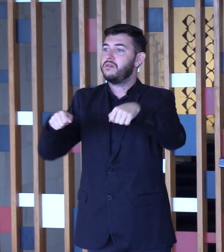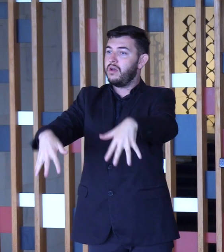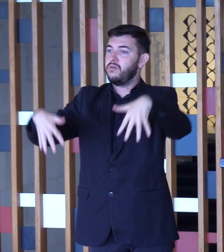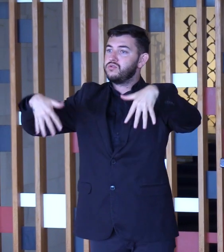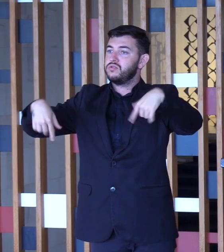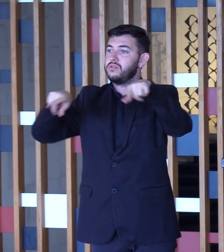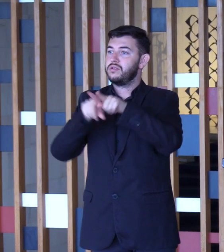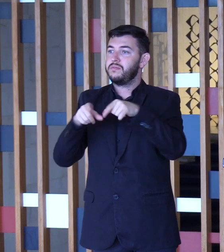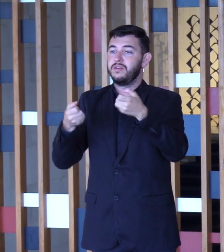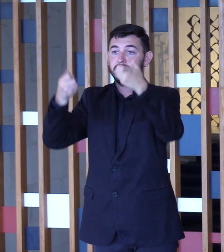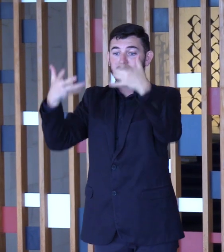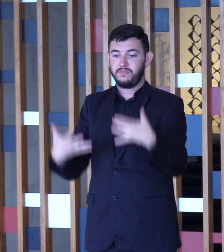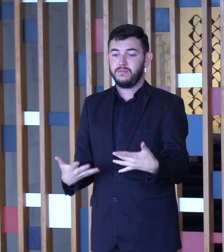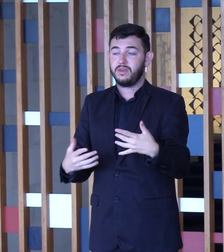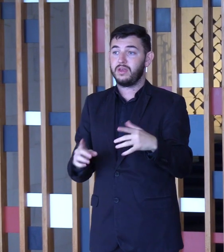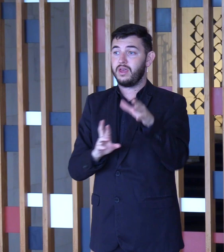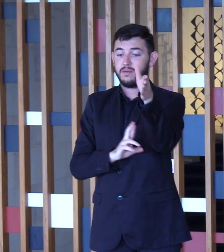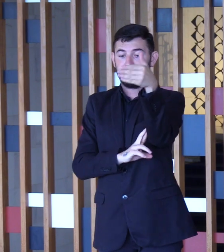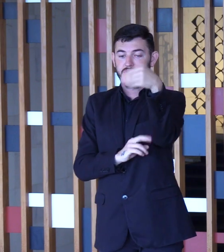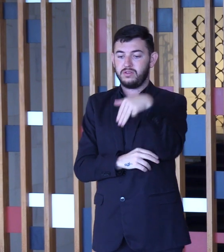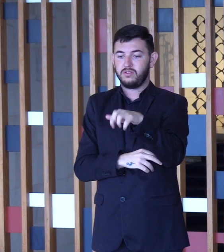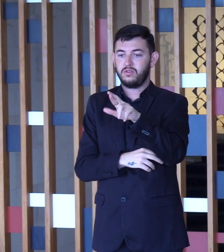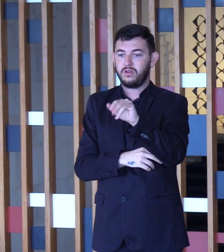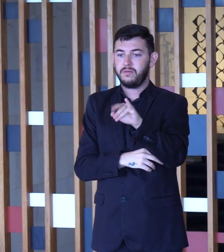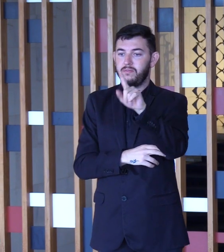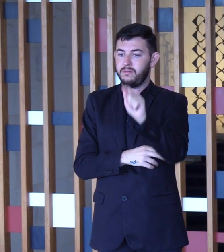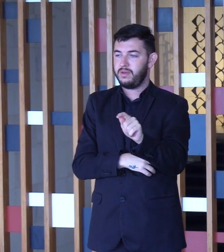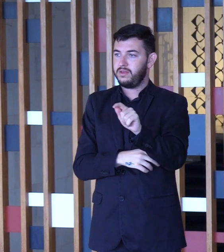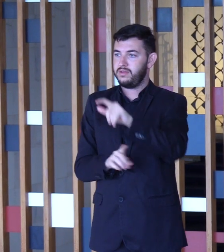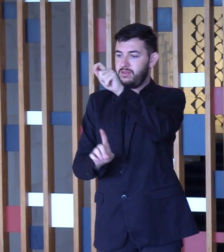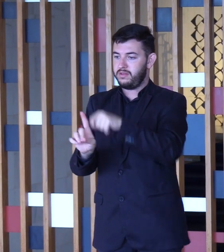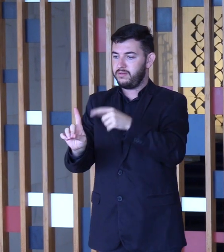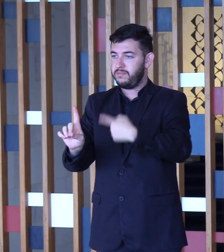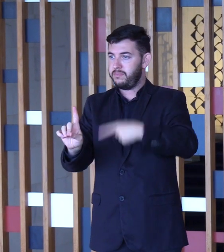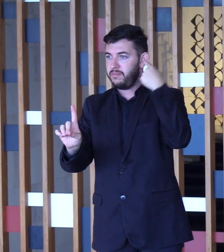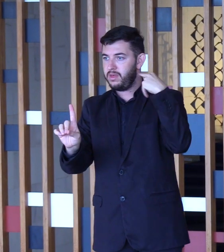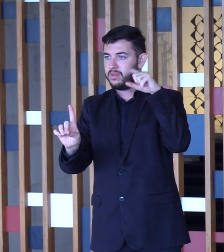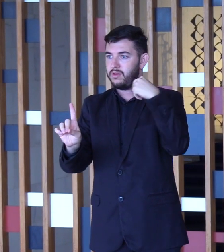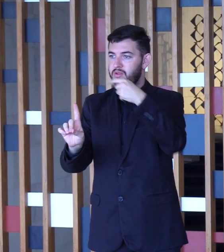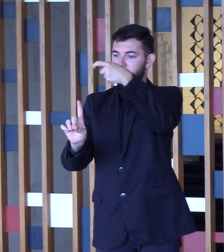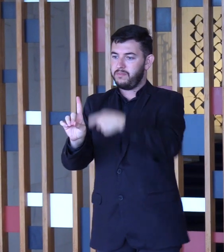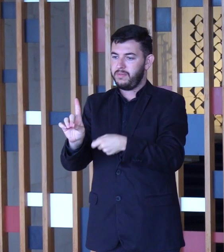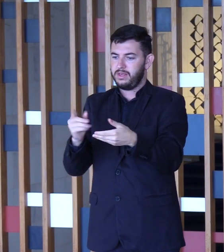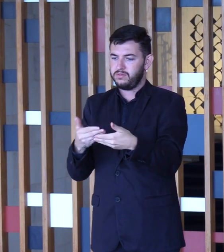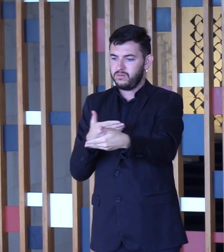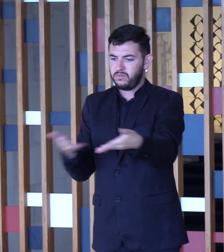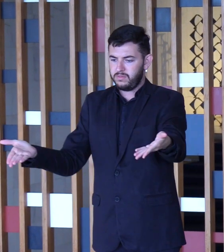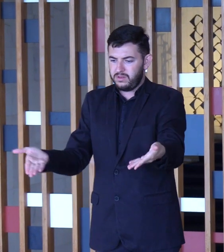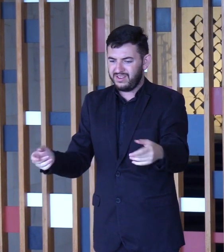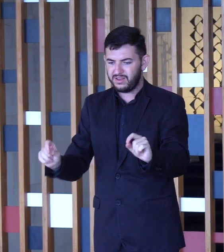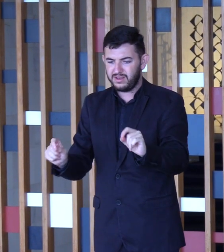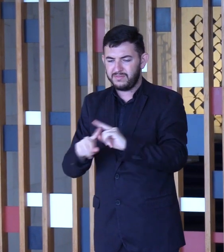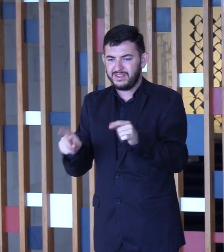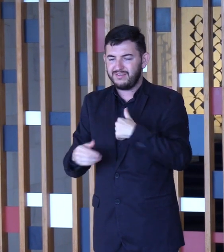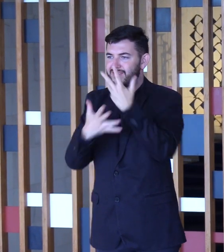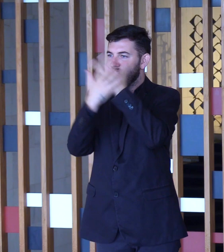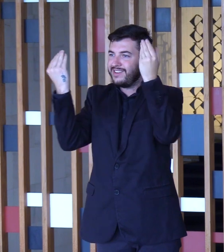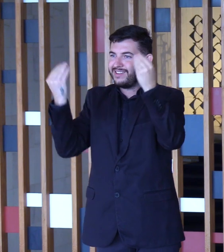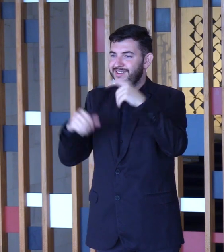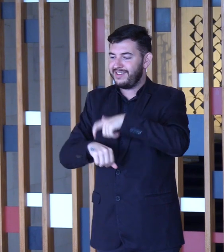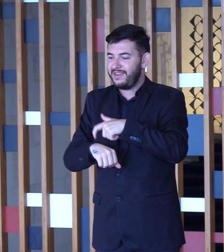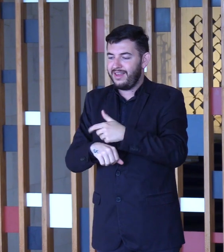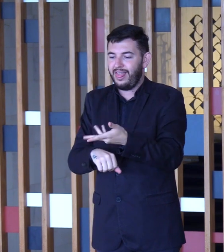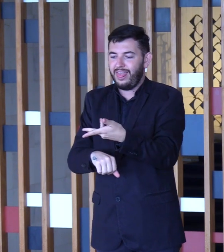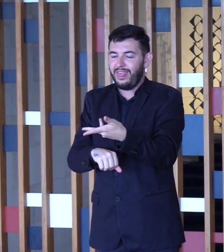a embaixadora Márcia Amaro em Loco, quando estivemos lá no mês passado, ou no início desse mês, já não me lembro bem, o tempo passa tão rápido, o objetivo